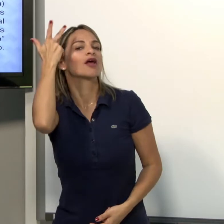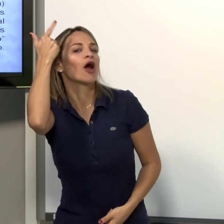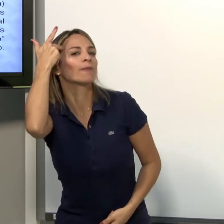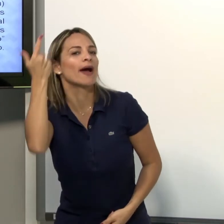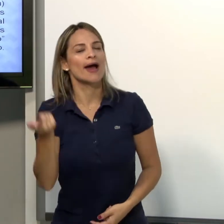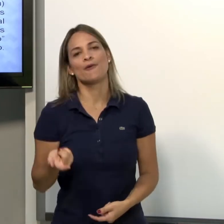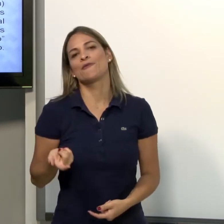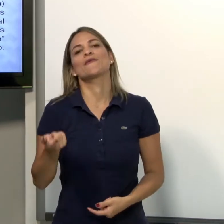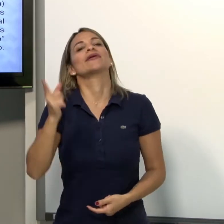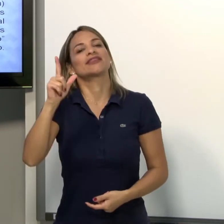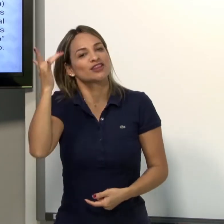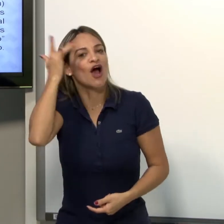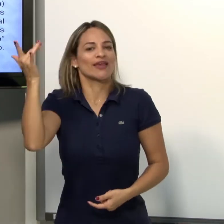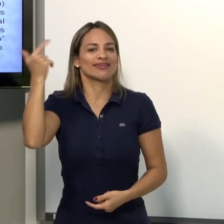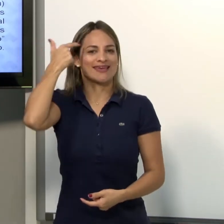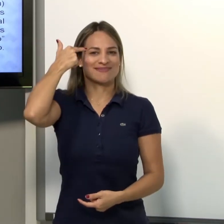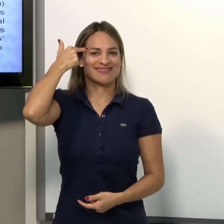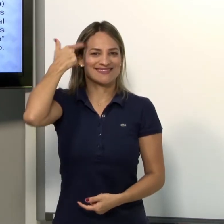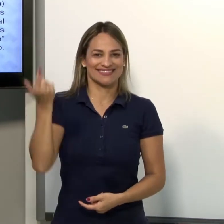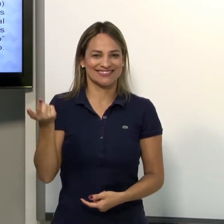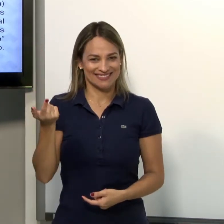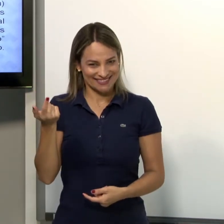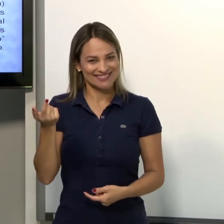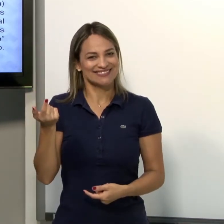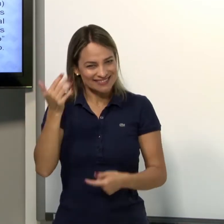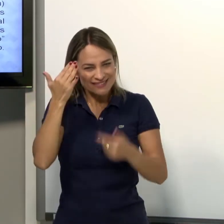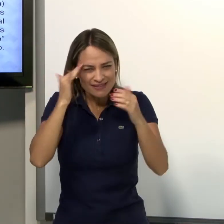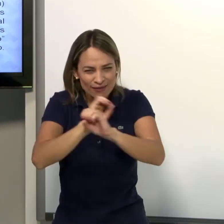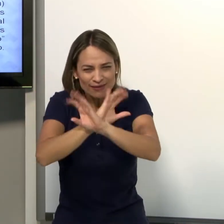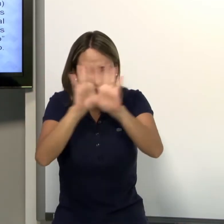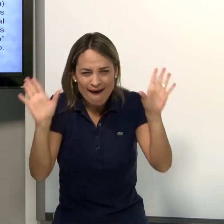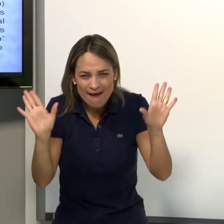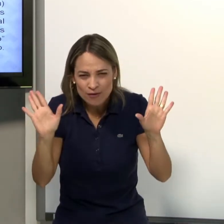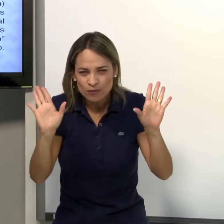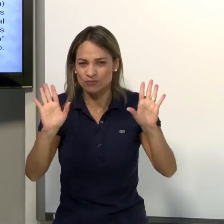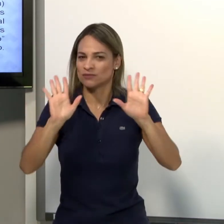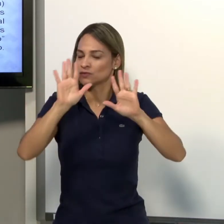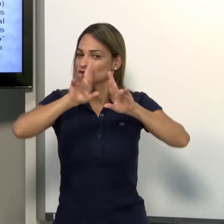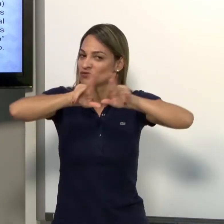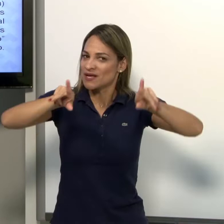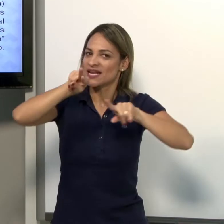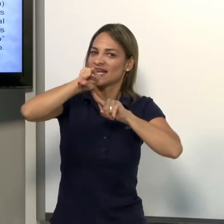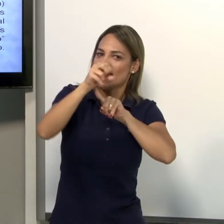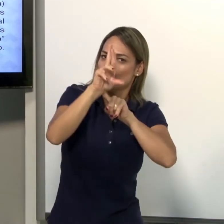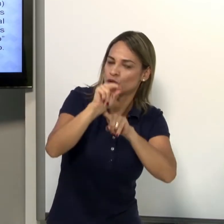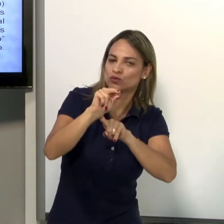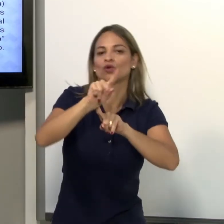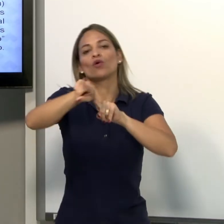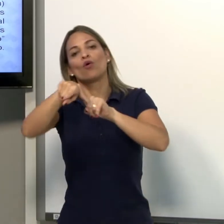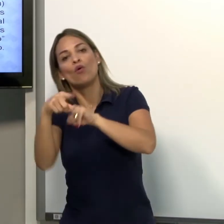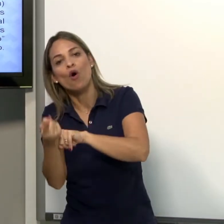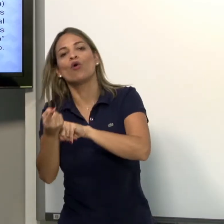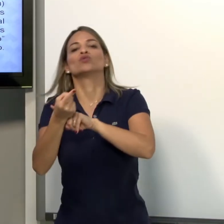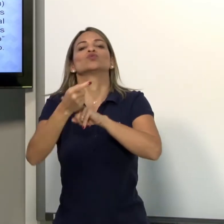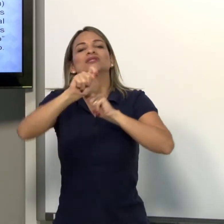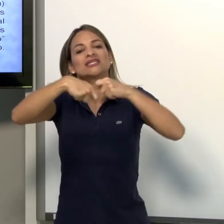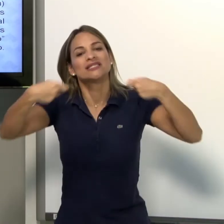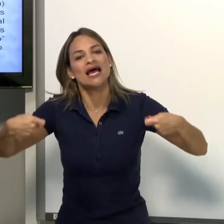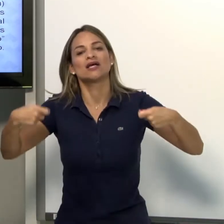uma mão apenas. Sinal de normal, por exemplo. Ele toca na minha cabeça. Então, ficou claro para vocês? É diferente do espaço